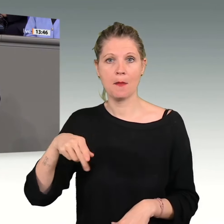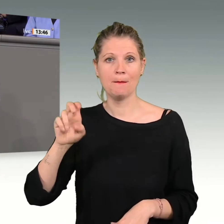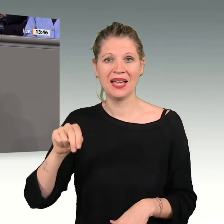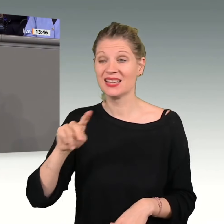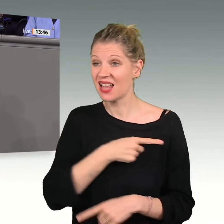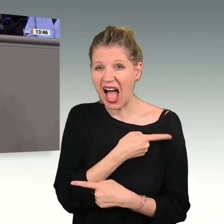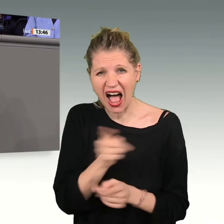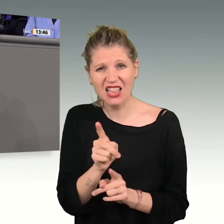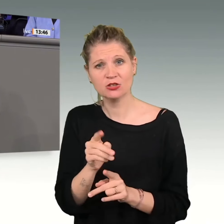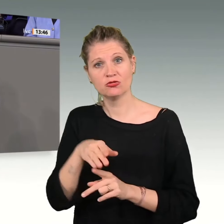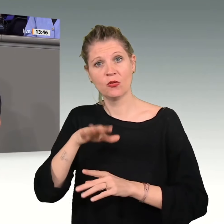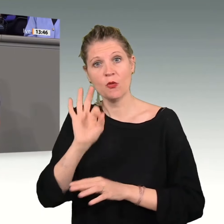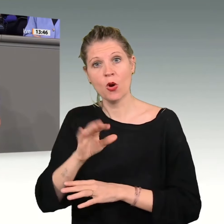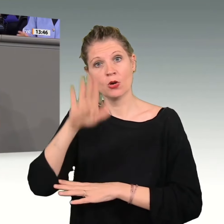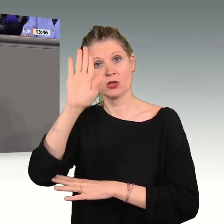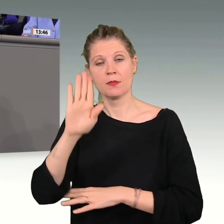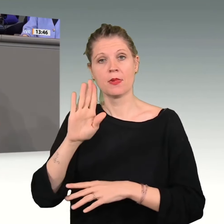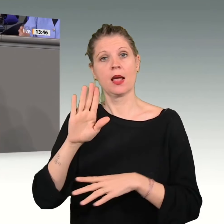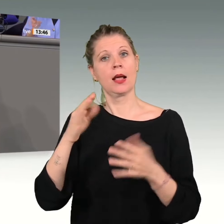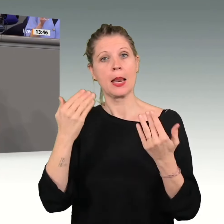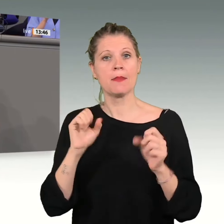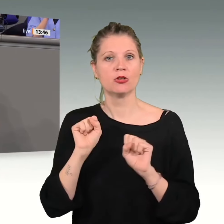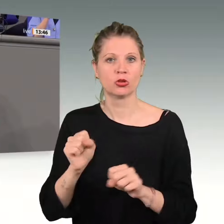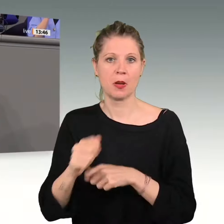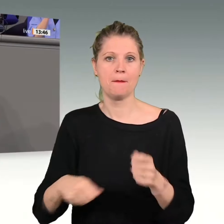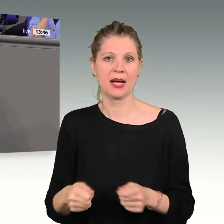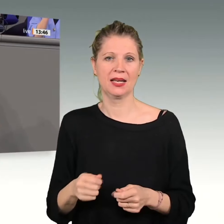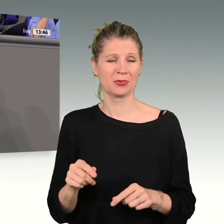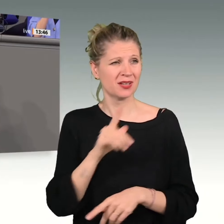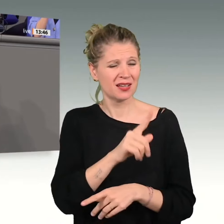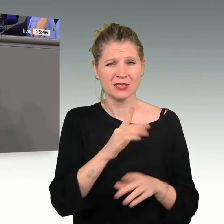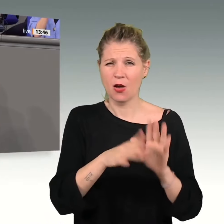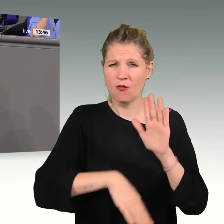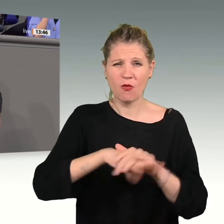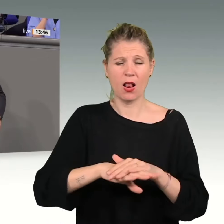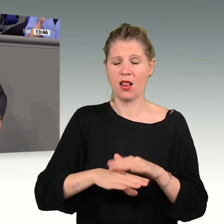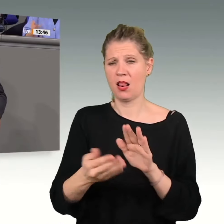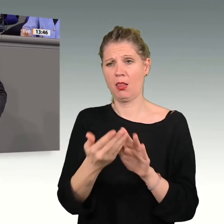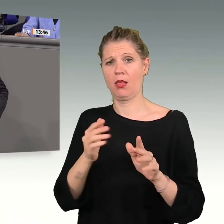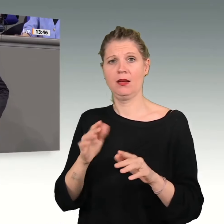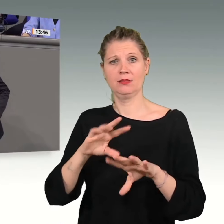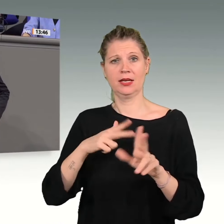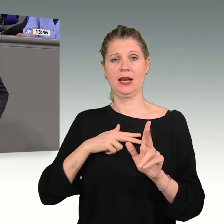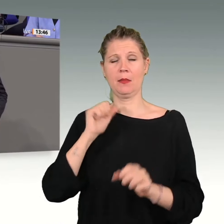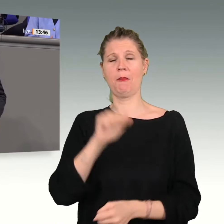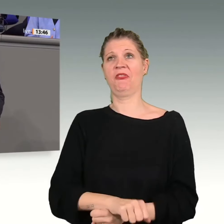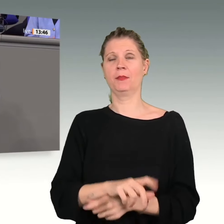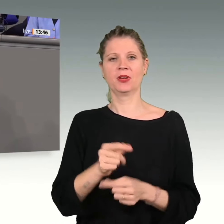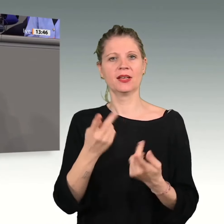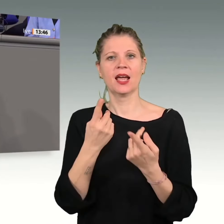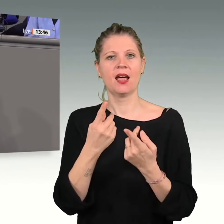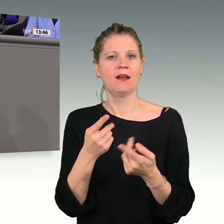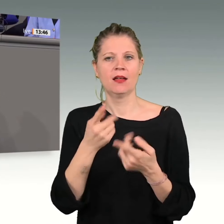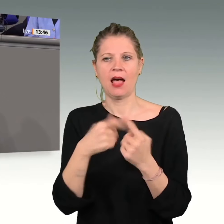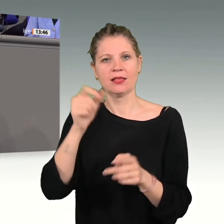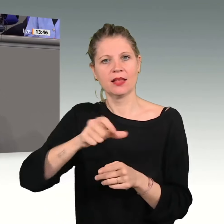Klimaschutzpakete gestimmt. Selbst beim Klimaschutz sind sie so weit außerhalb der Realität, dass die anderen Rechten für sie ja fast schon linke Ökos sein müssen. Und das